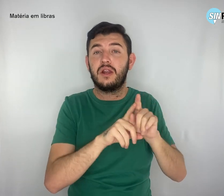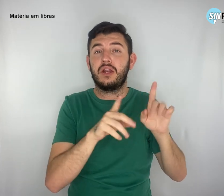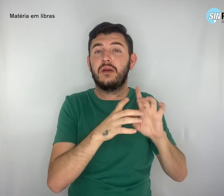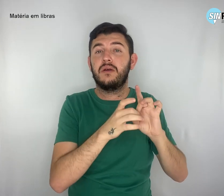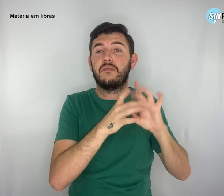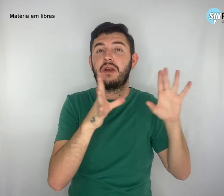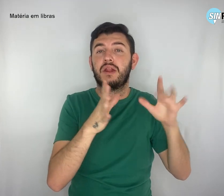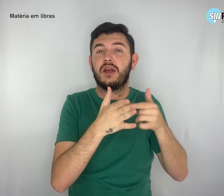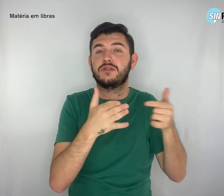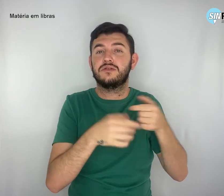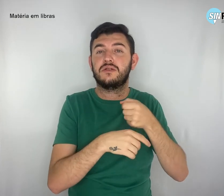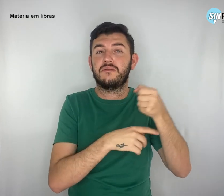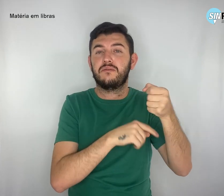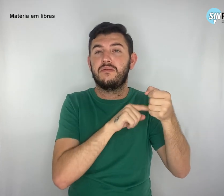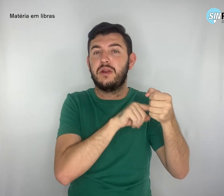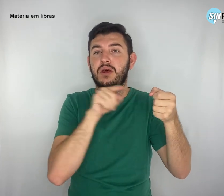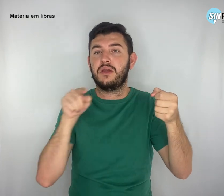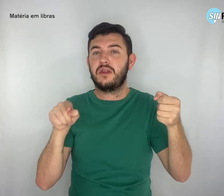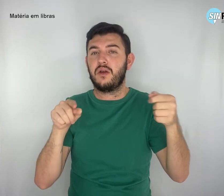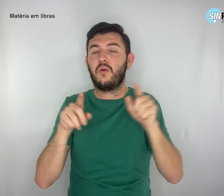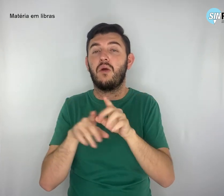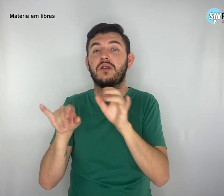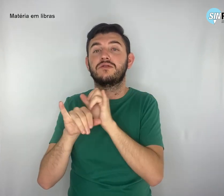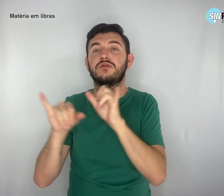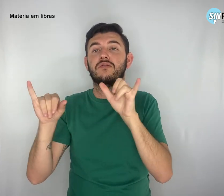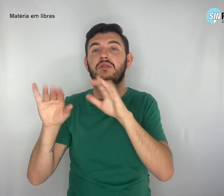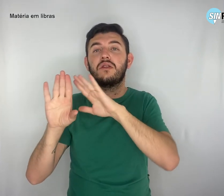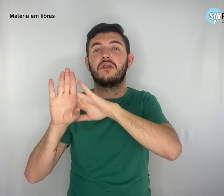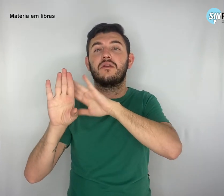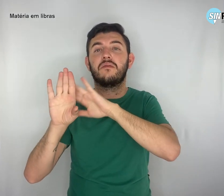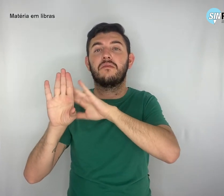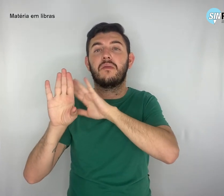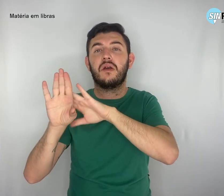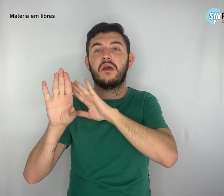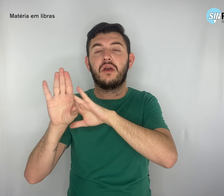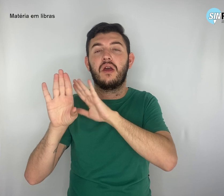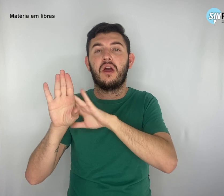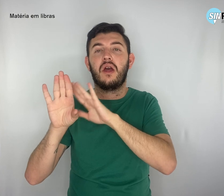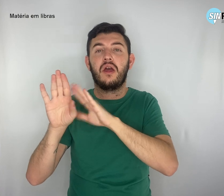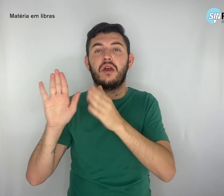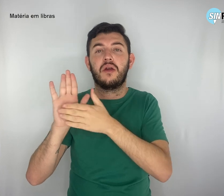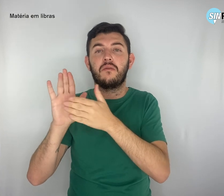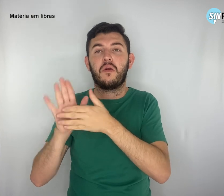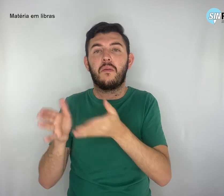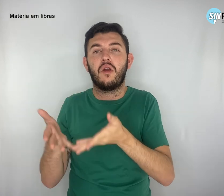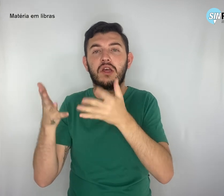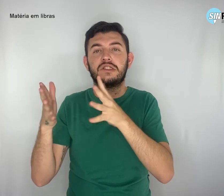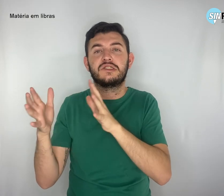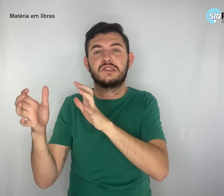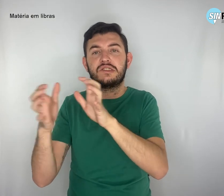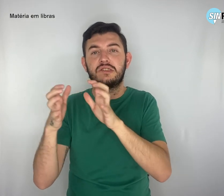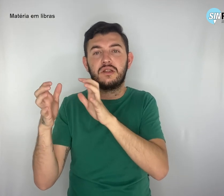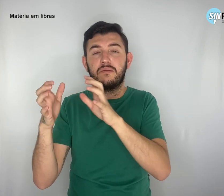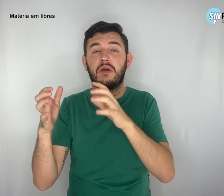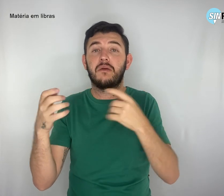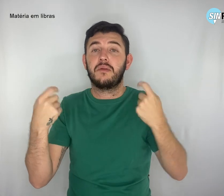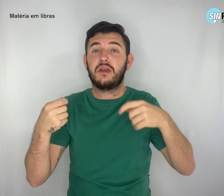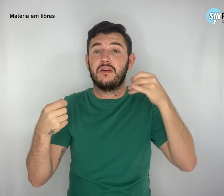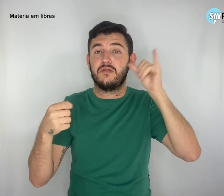divulgação de ideologias belicosas. Este ano, como em toda a edição do Dia